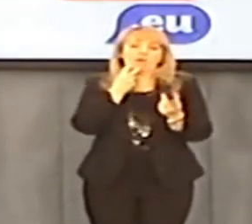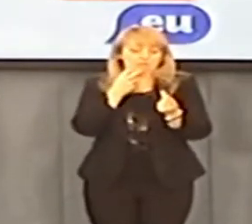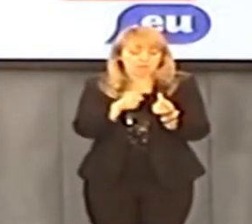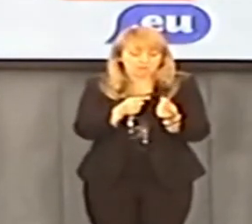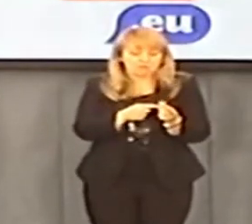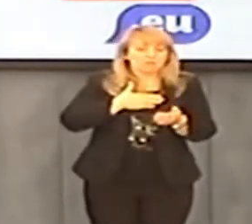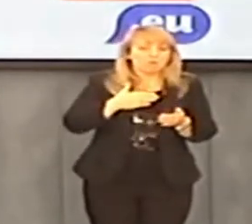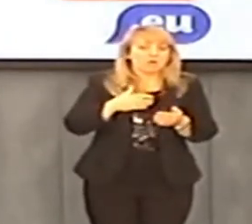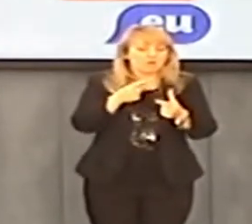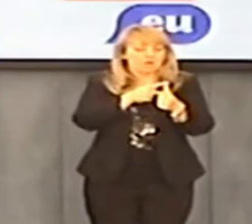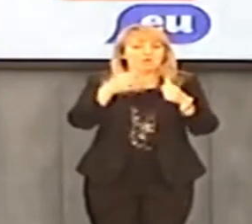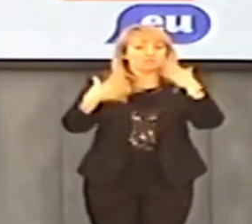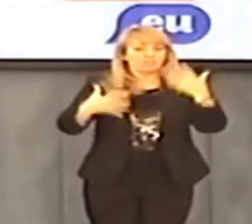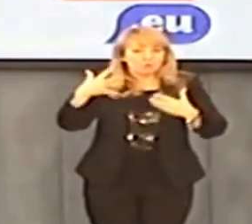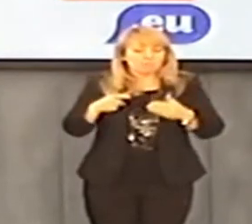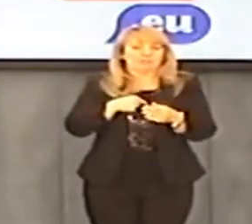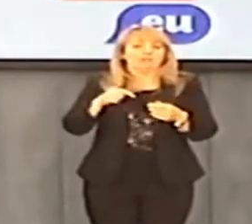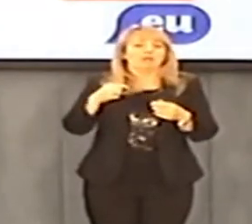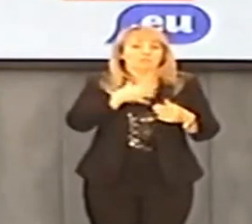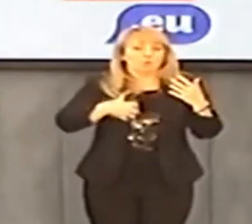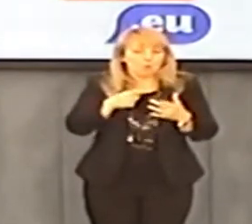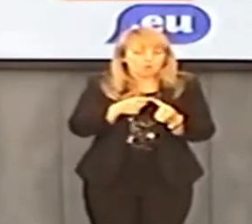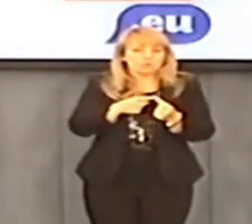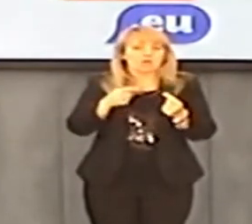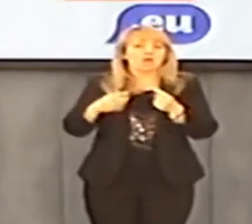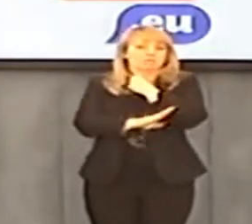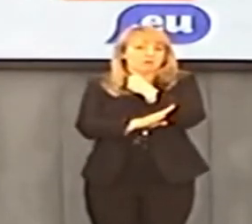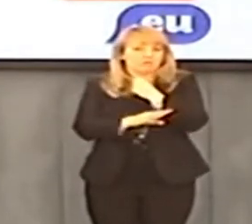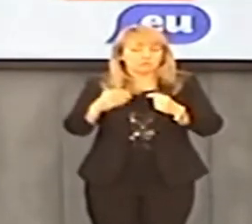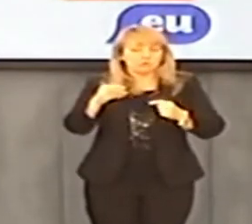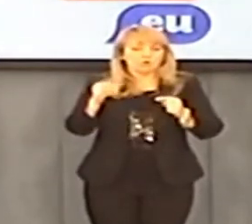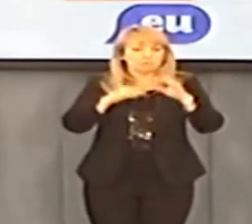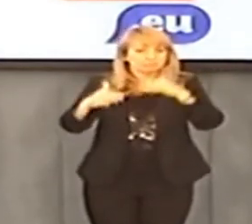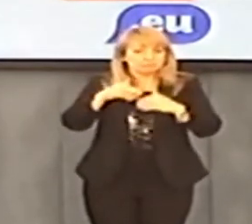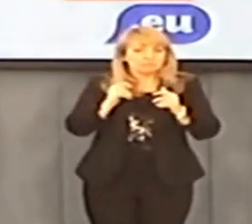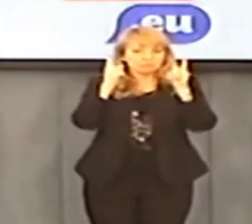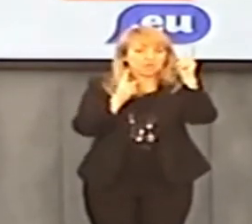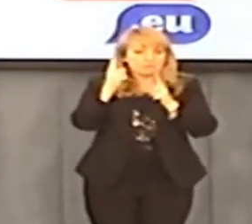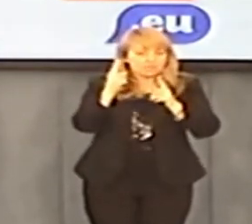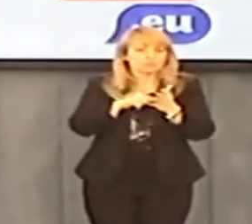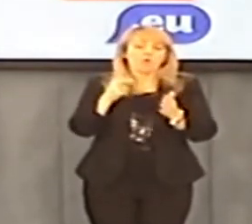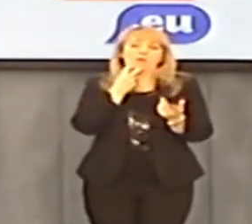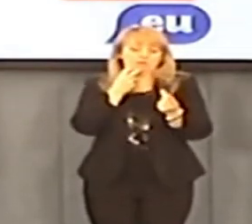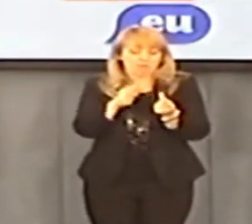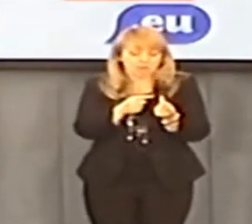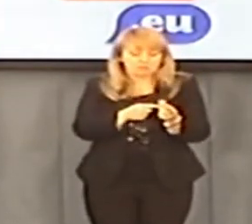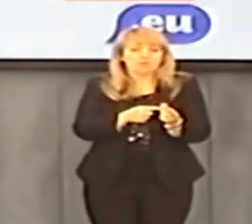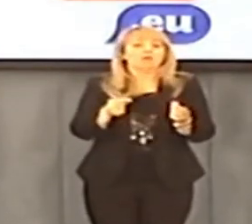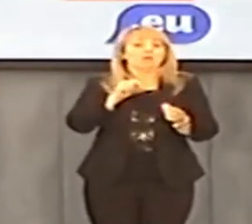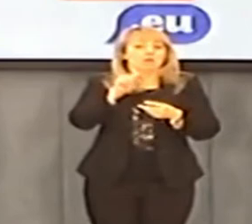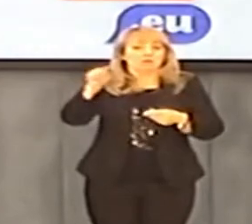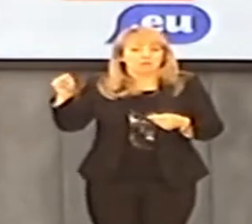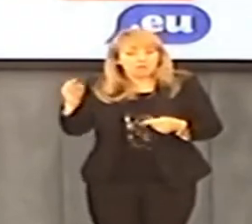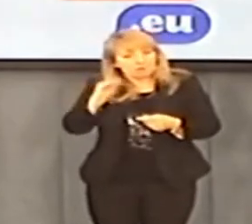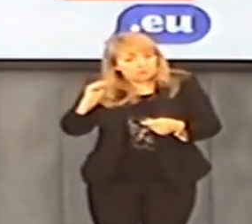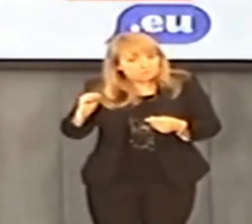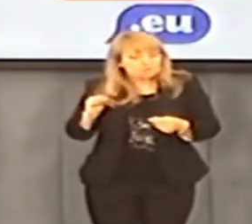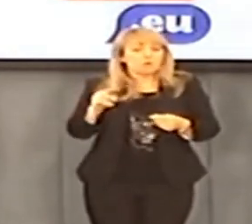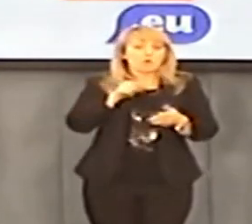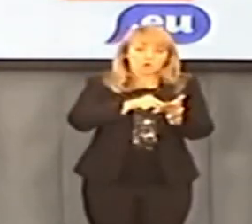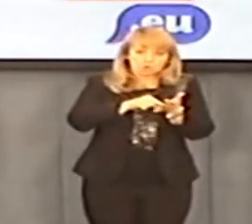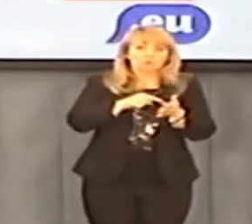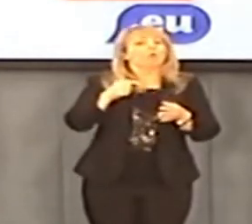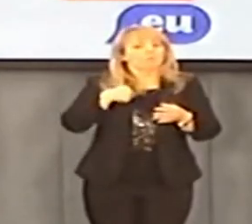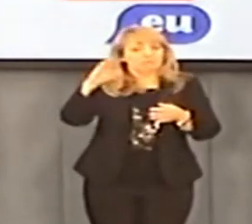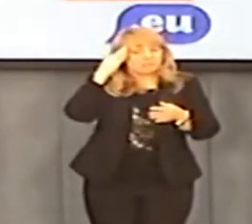pięć dziedzin. Informatykę, biotechnologię, obróbkę drewna, energię i powiedzmy coś tam